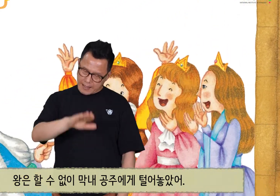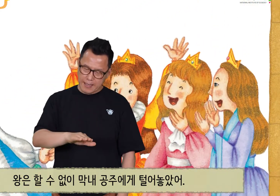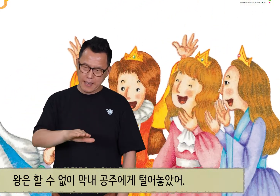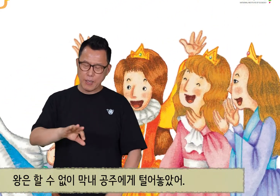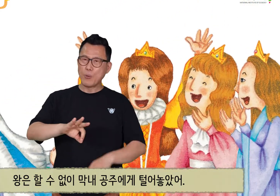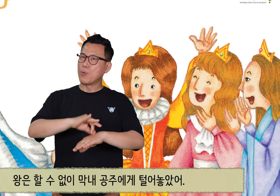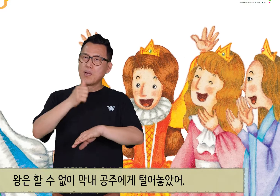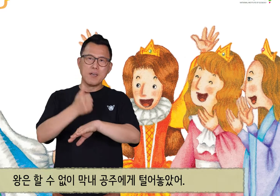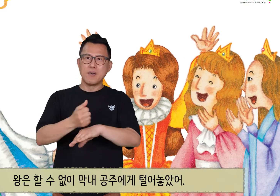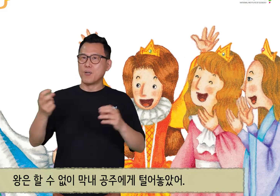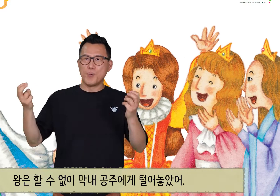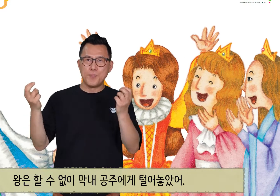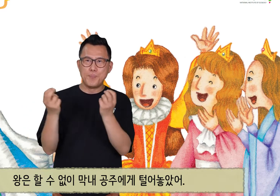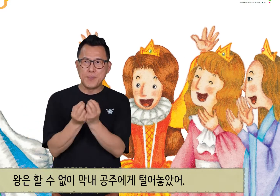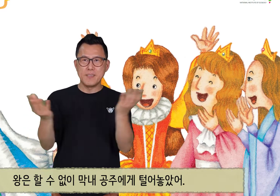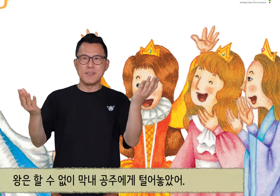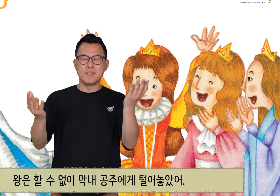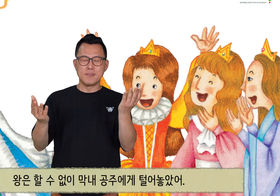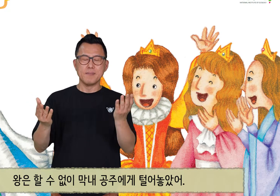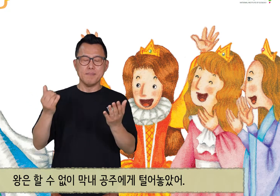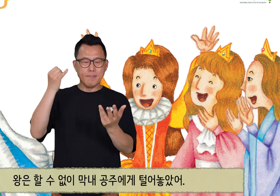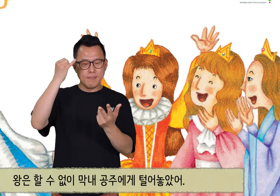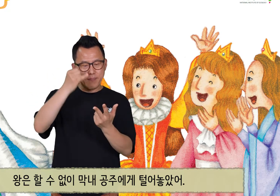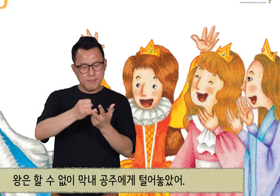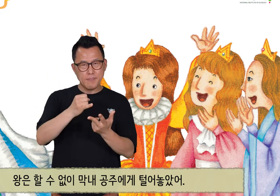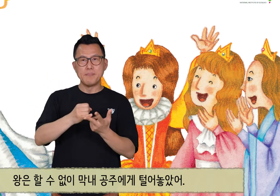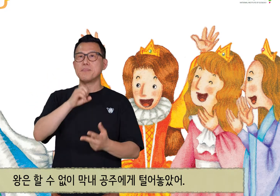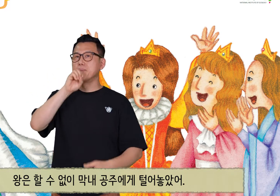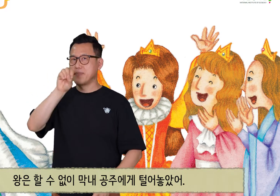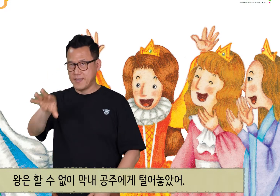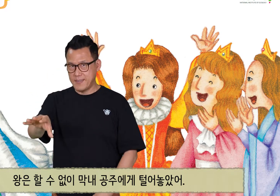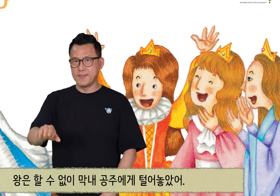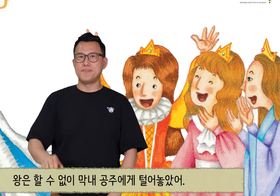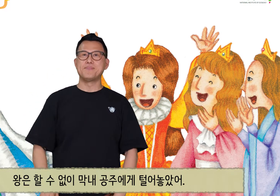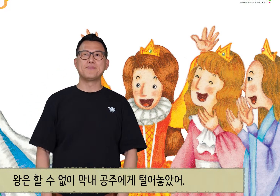왕은 할 수 없이 막내 공주에게 털어놓았어.